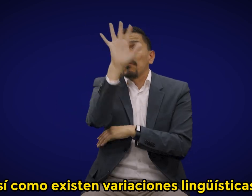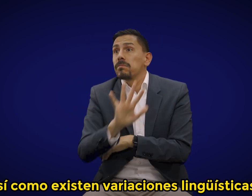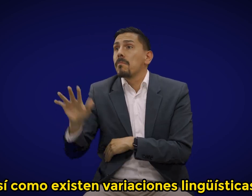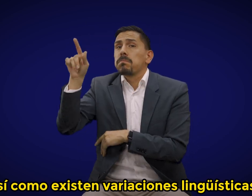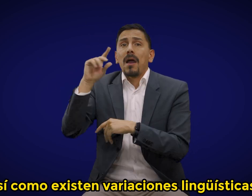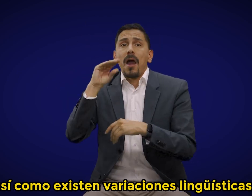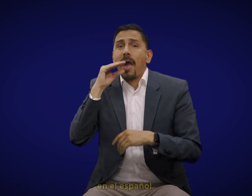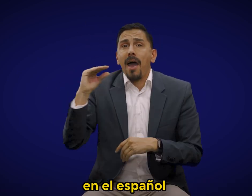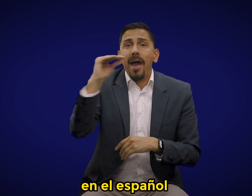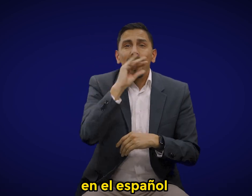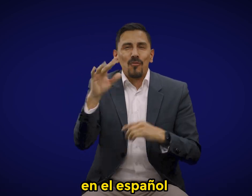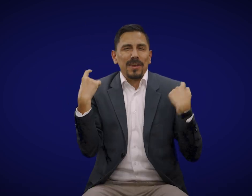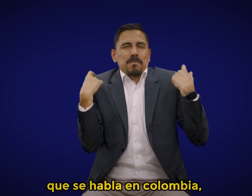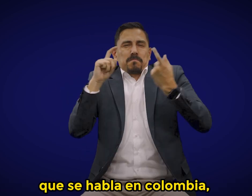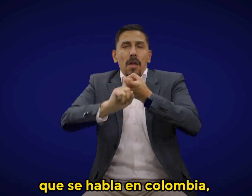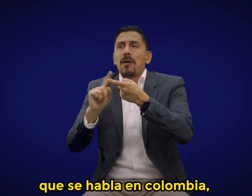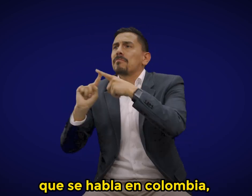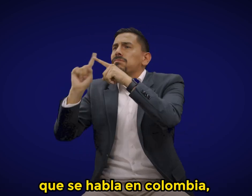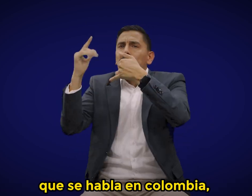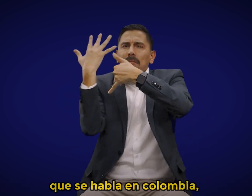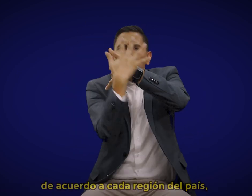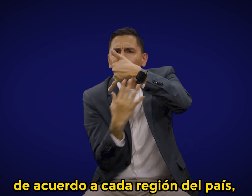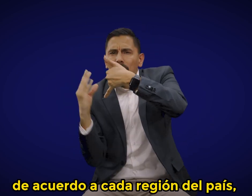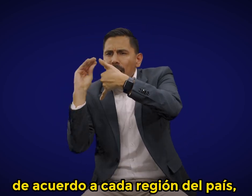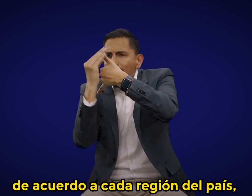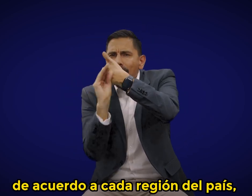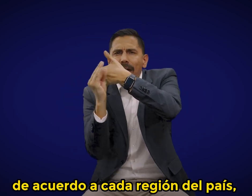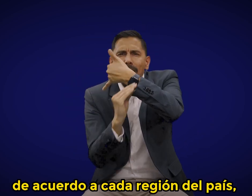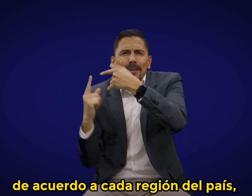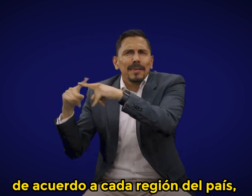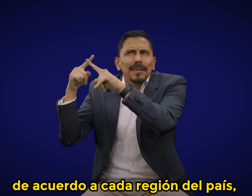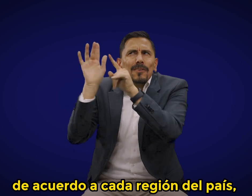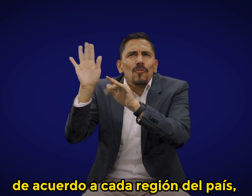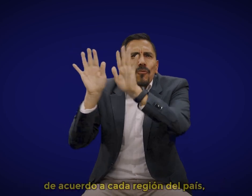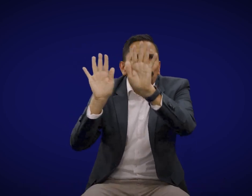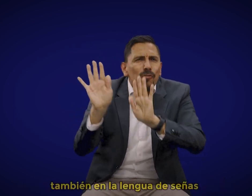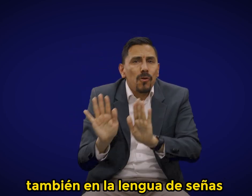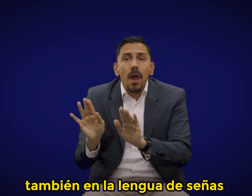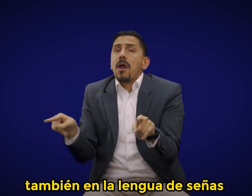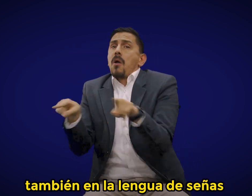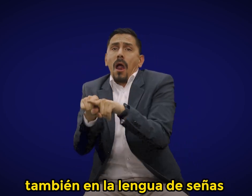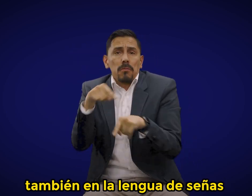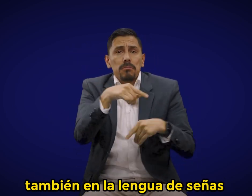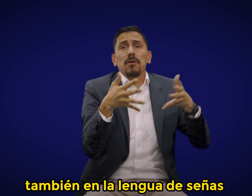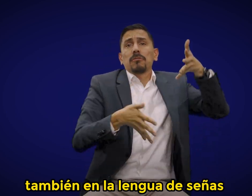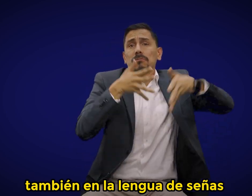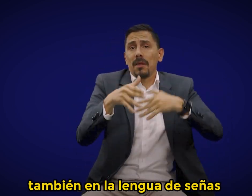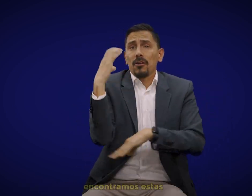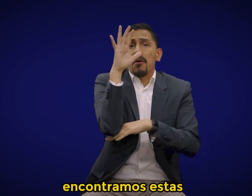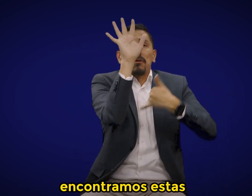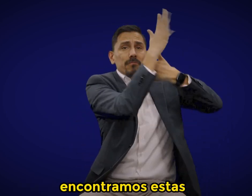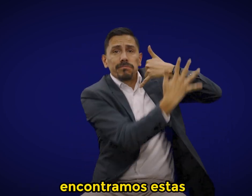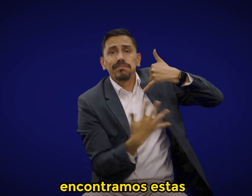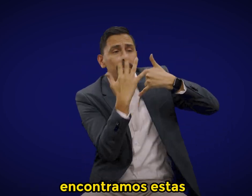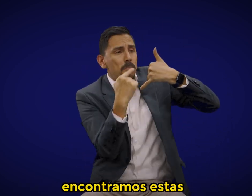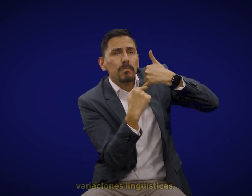lingüísticas en el español que se habla en Colombia de acuerdo a cada región del país, también en la lengua de señas encontramos estas